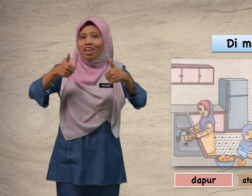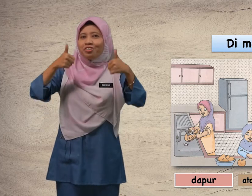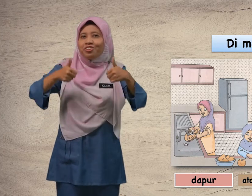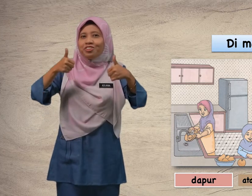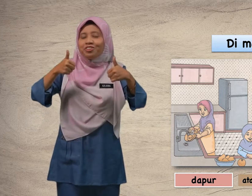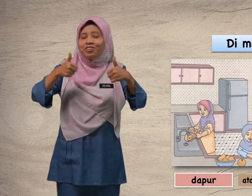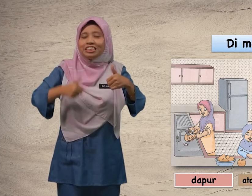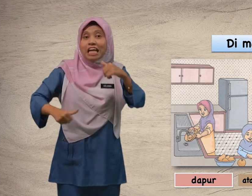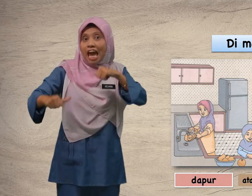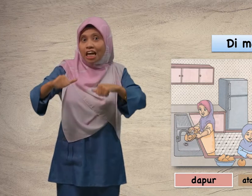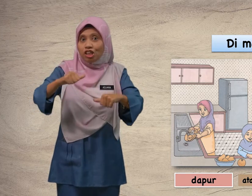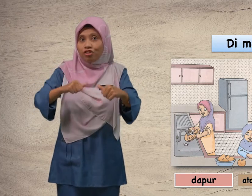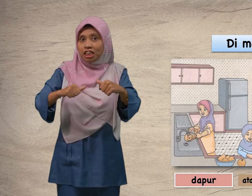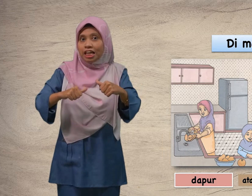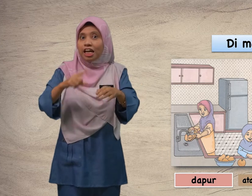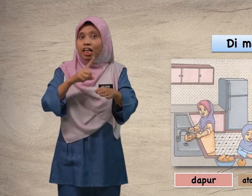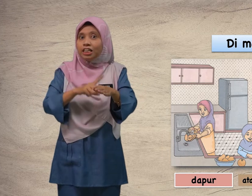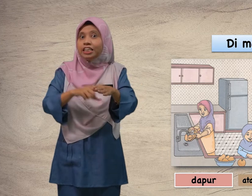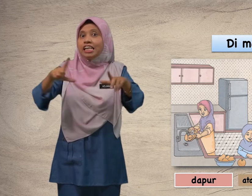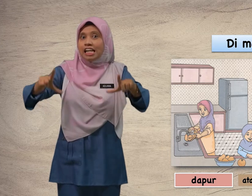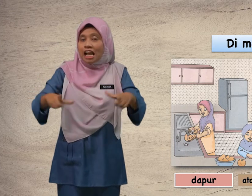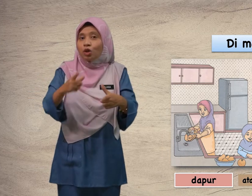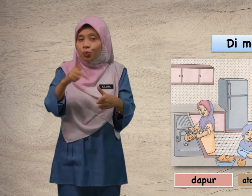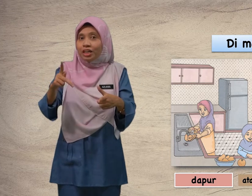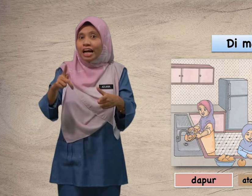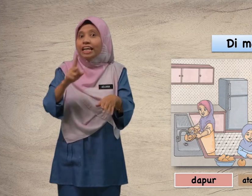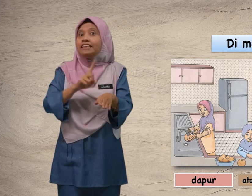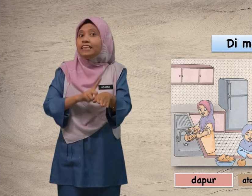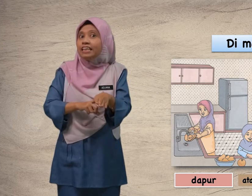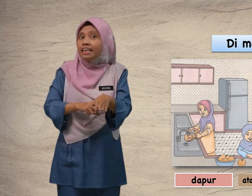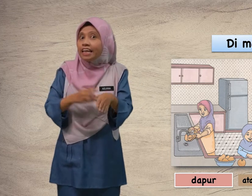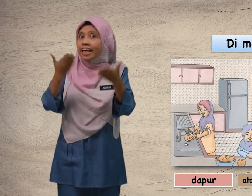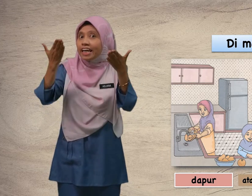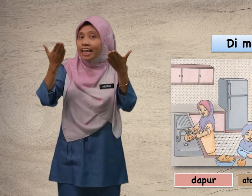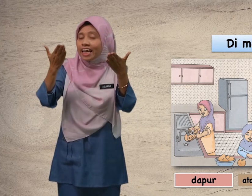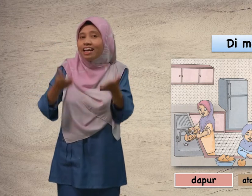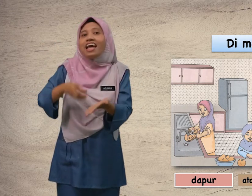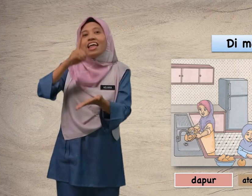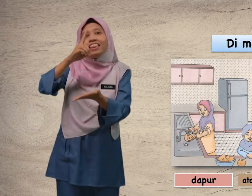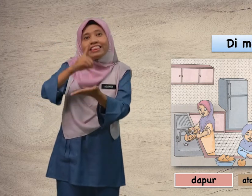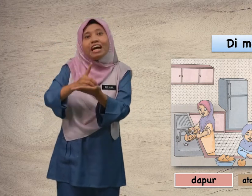Bagus. Bagus. Aktiviti dilakukan di, tepur.